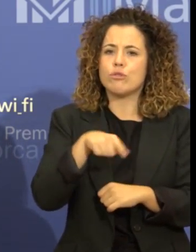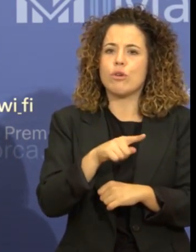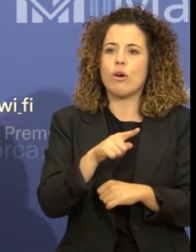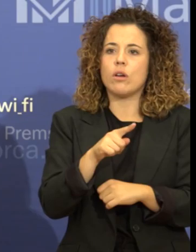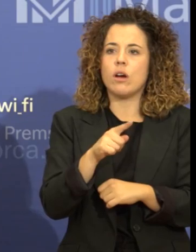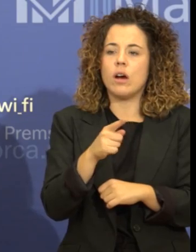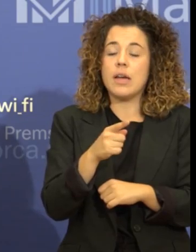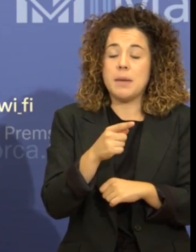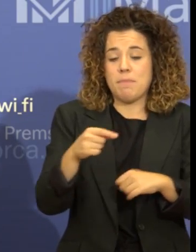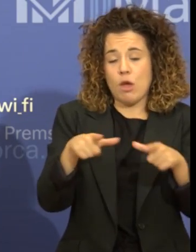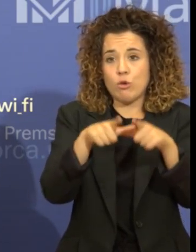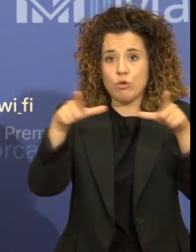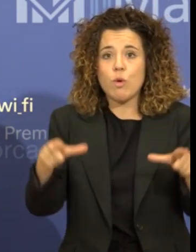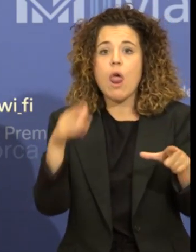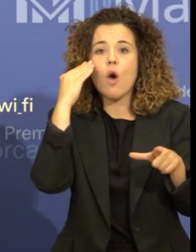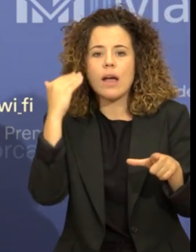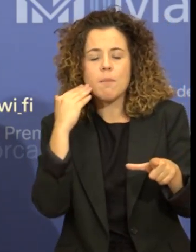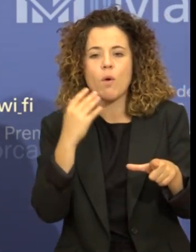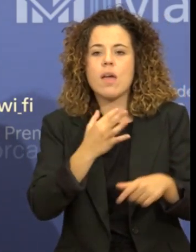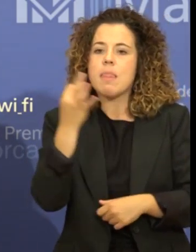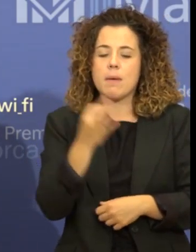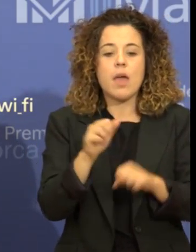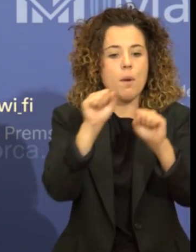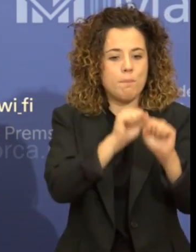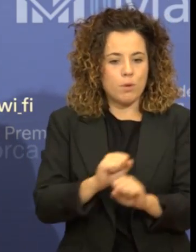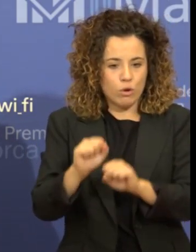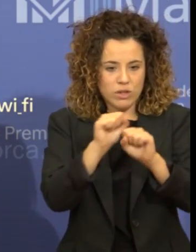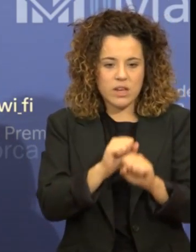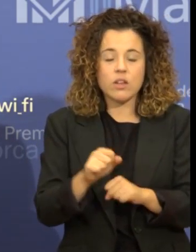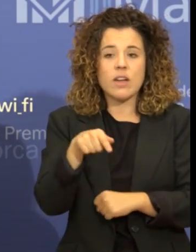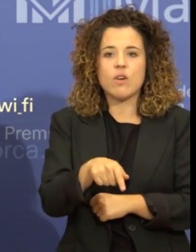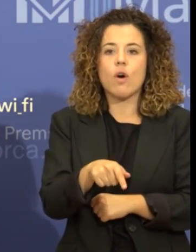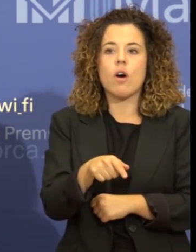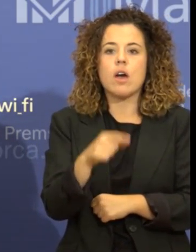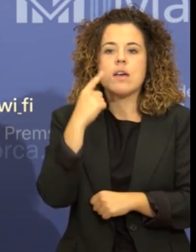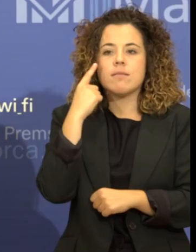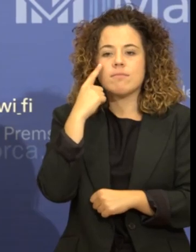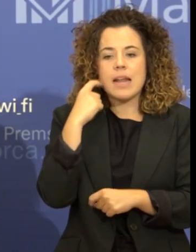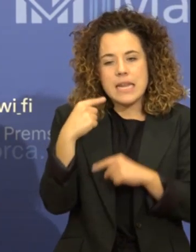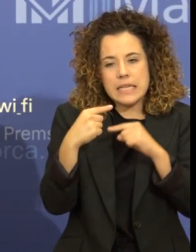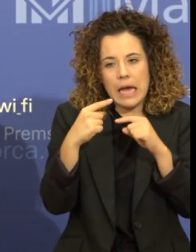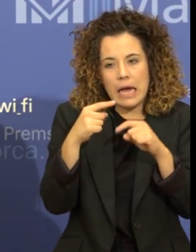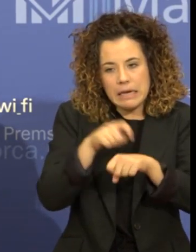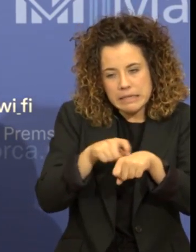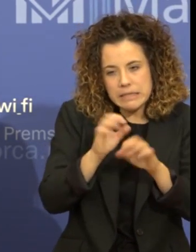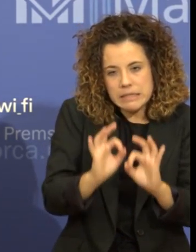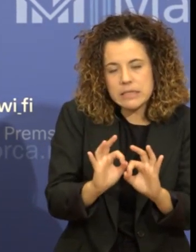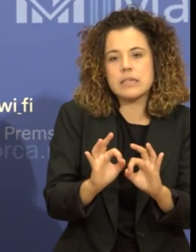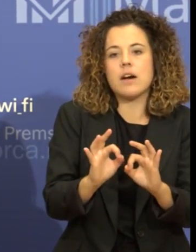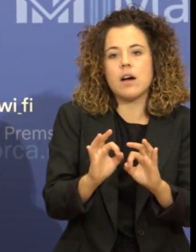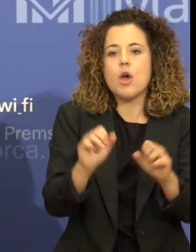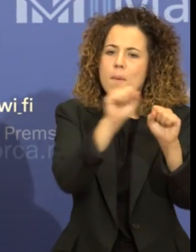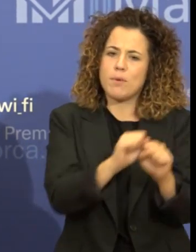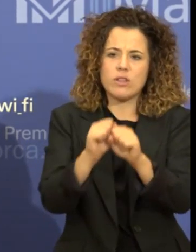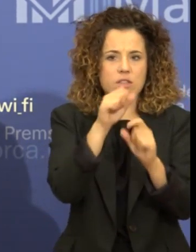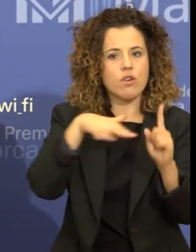en el sol rústic protegit, en aquell sol rústic que té millors característiques de protecció ambiental. I en aquest cas, quan hi